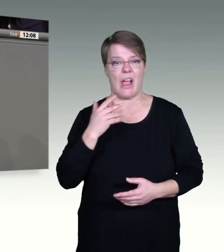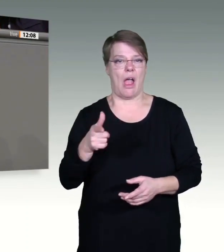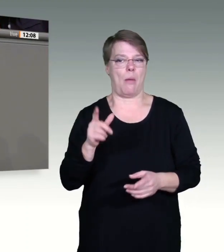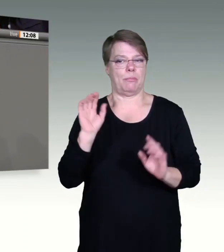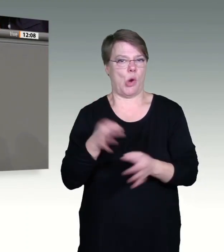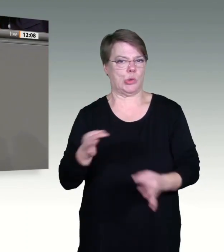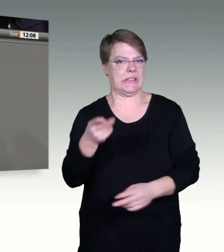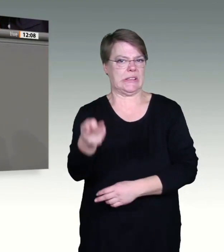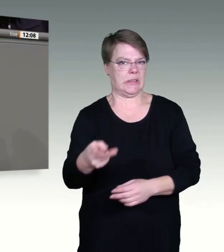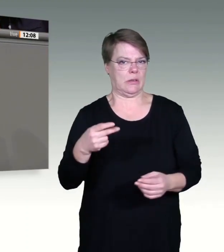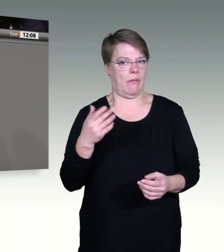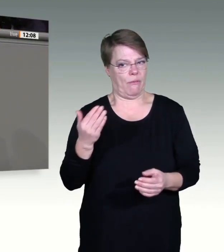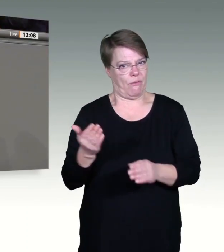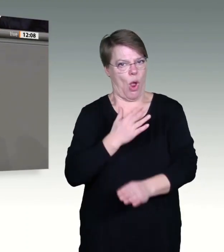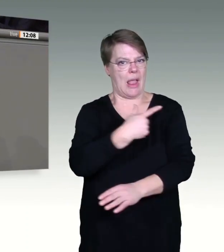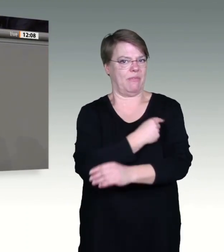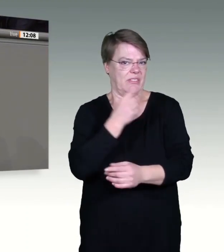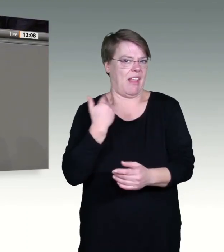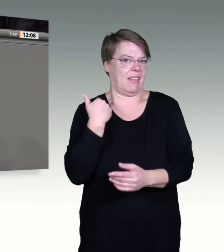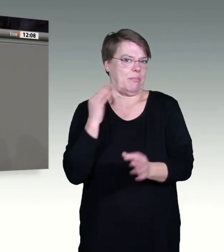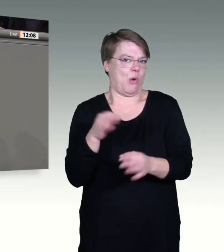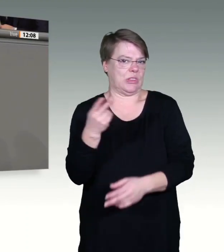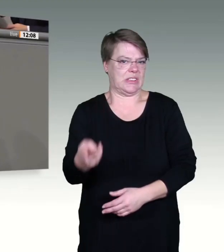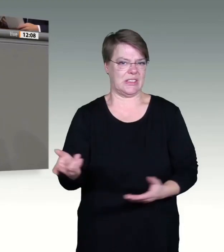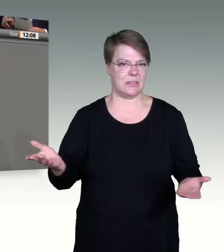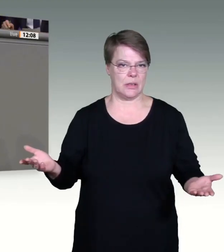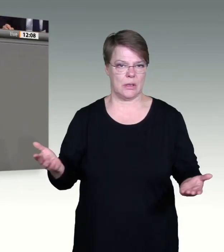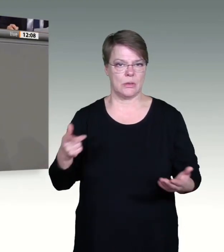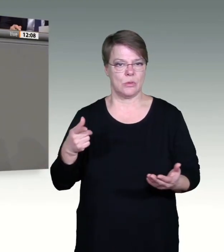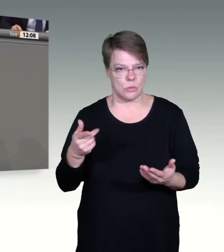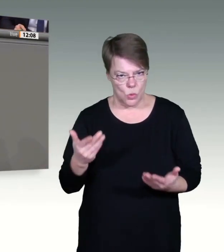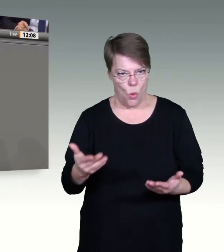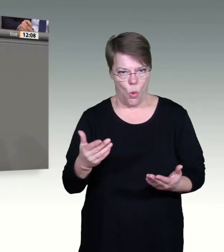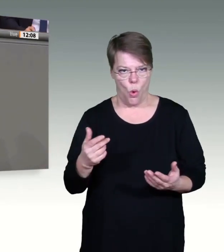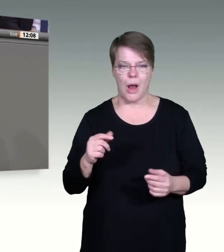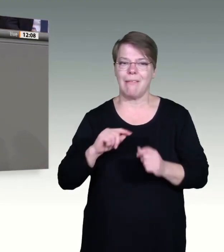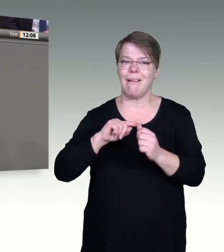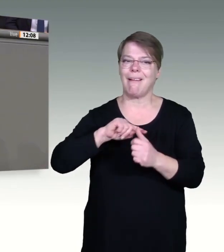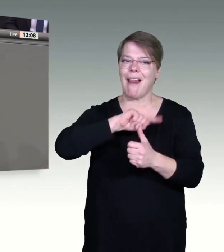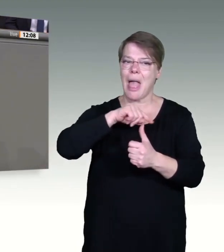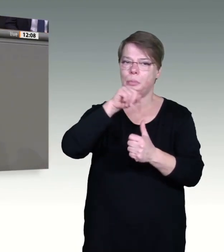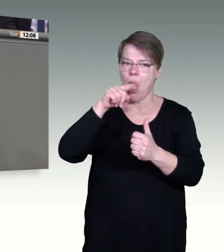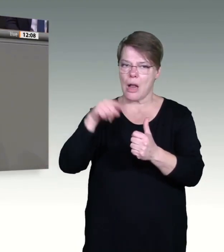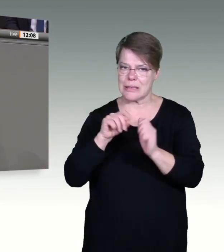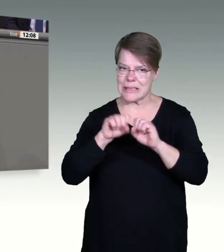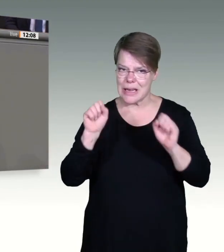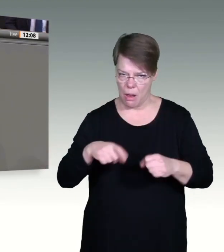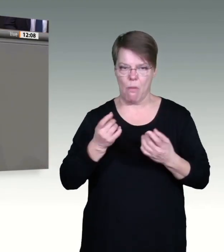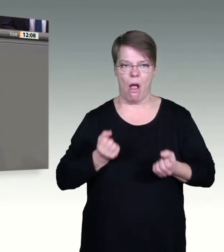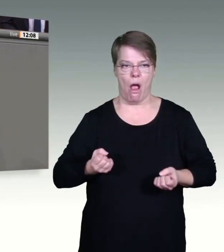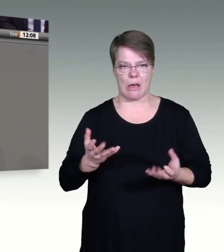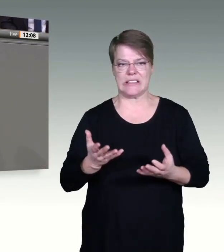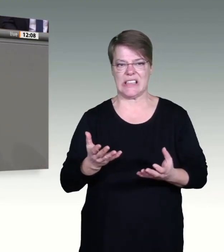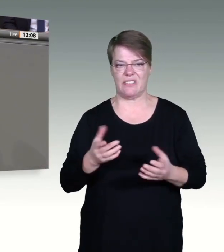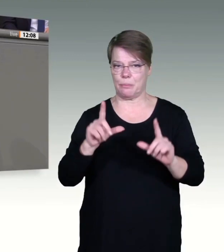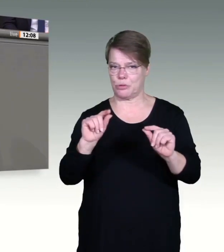verlegt, weil die Versorgung im eigenen Bundesland nicht mehr garantiert werden kann. Auch wenn einige Experten